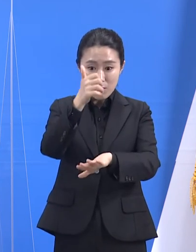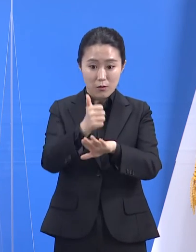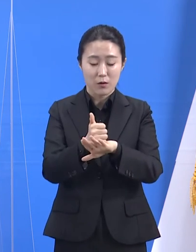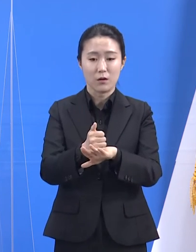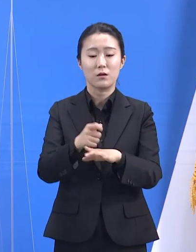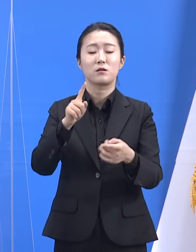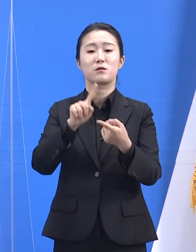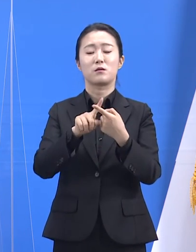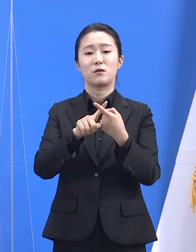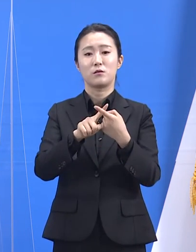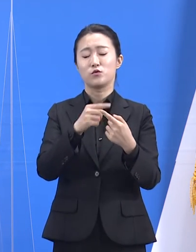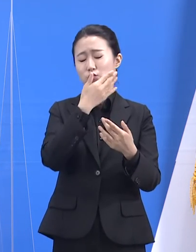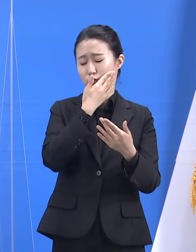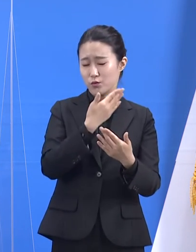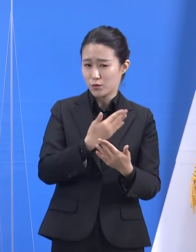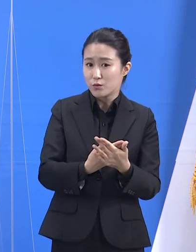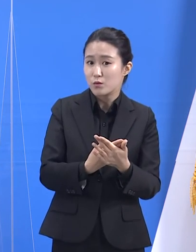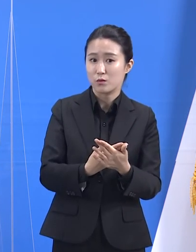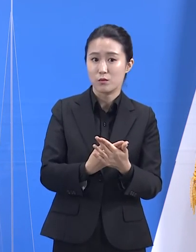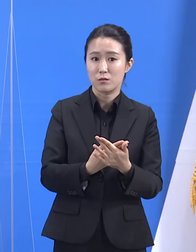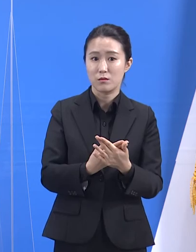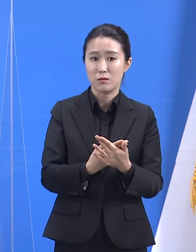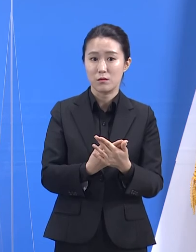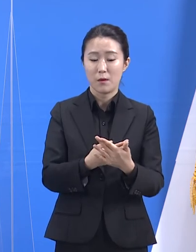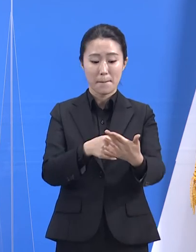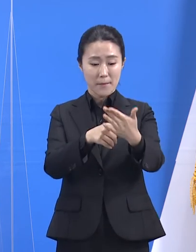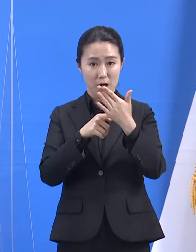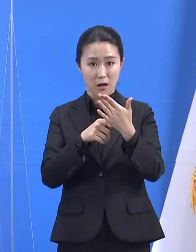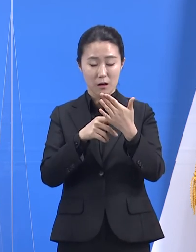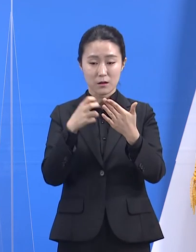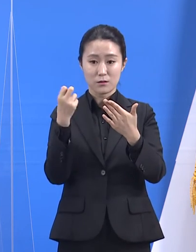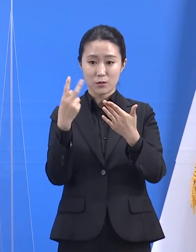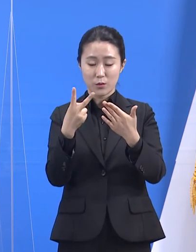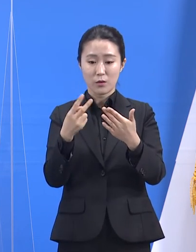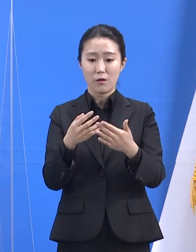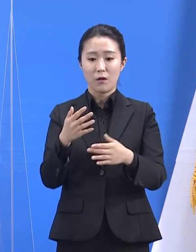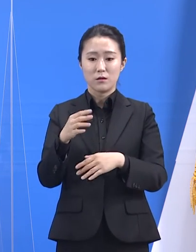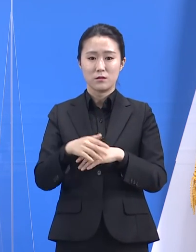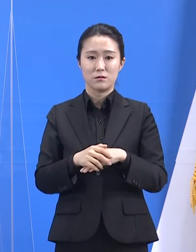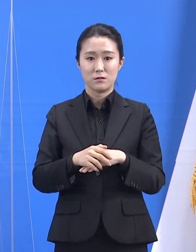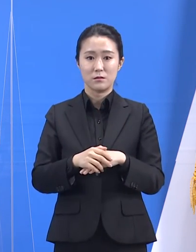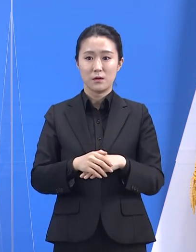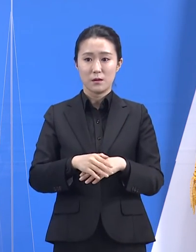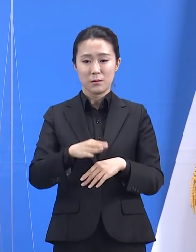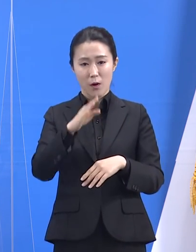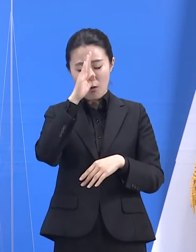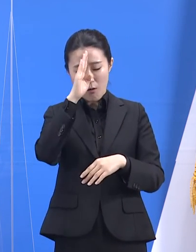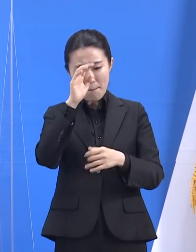사안이 매우 중요하고, 또 경우에 따라 심각한 결과를 야기할 수도 있다고 보고합니다.